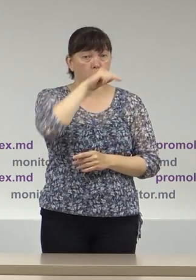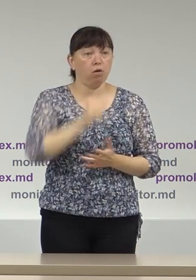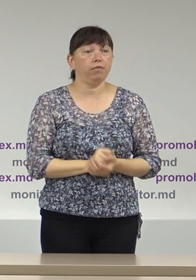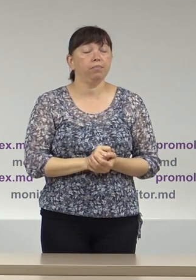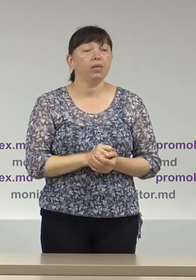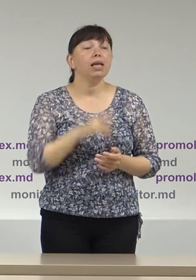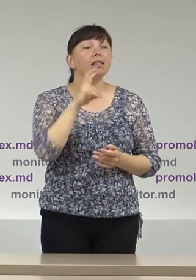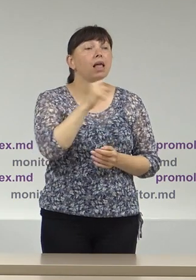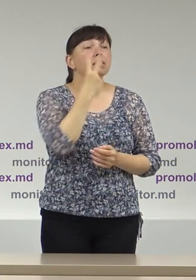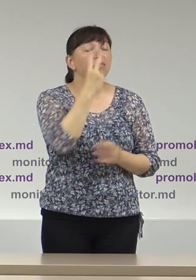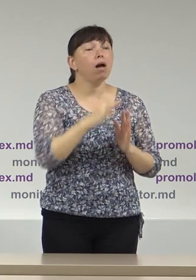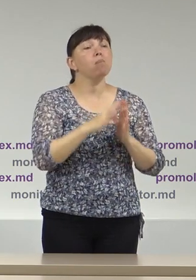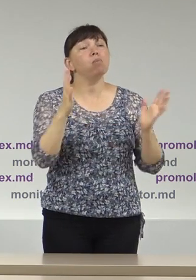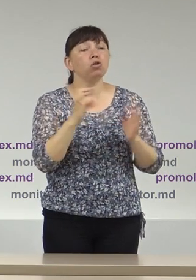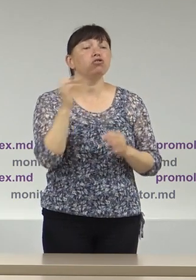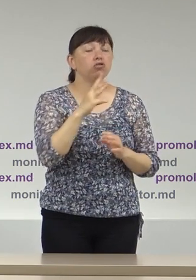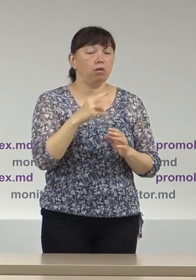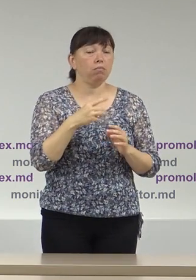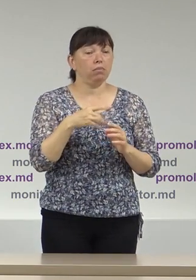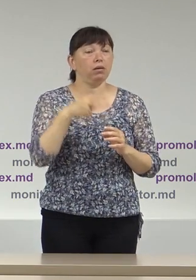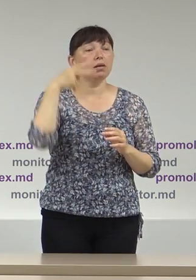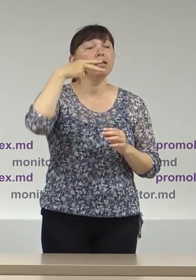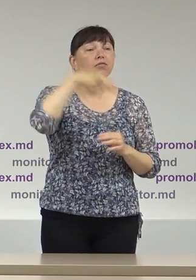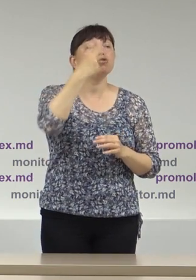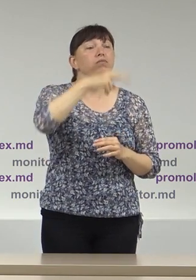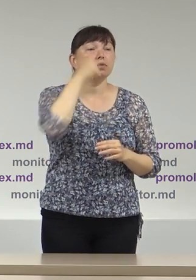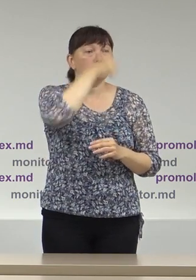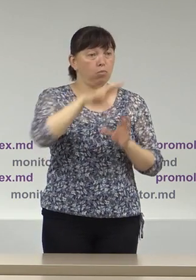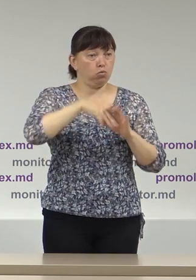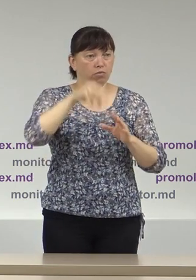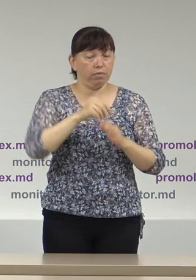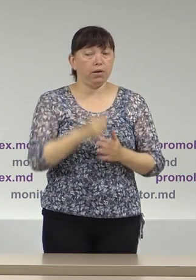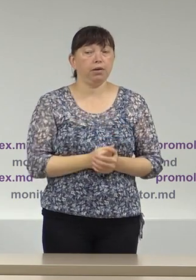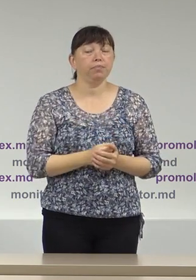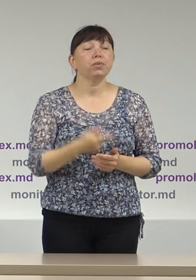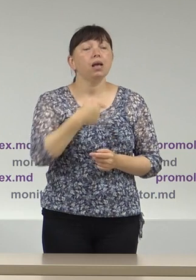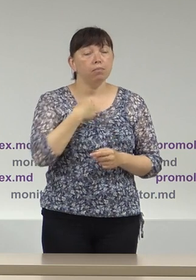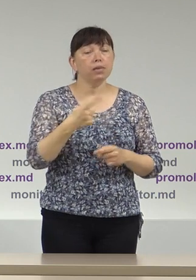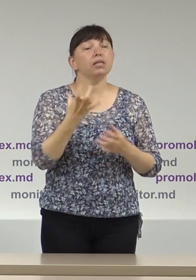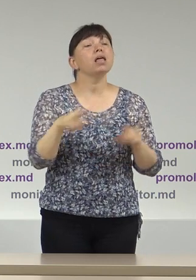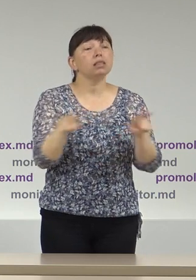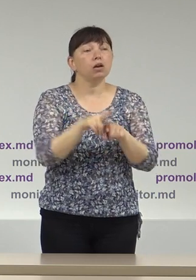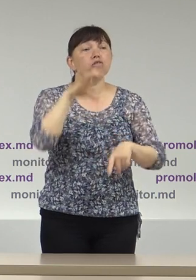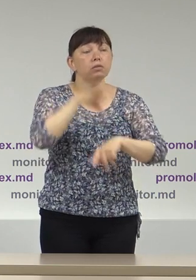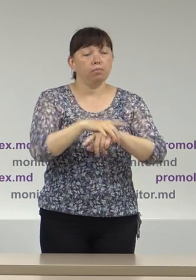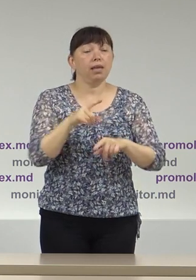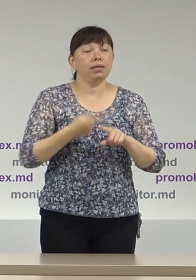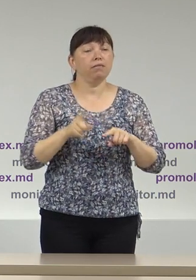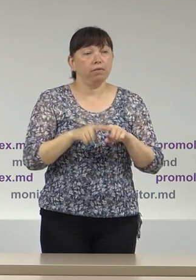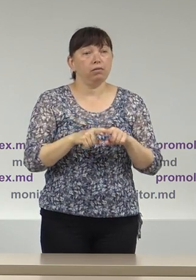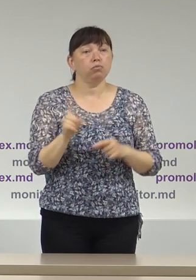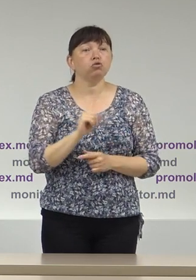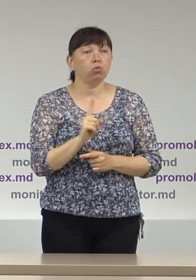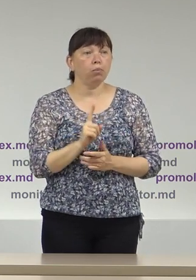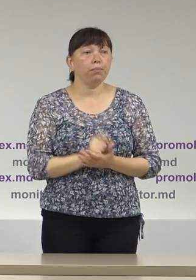cu două mai multe decât în scrutinul prezidențial din 2020. Noi am constatat în acest sens că